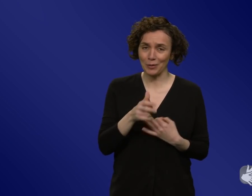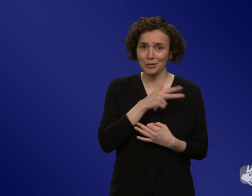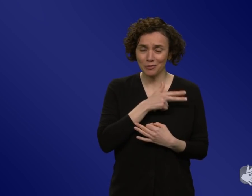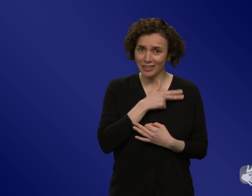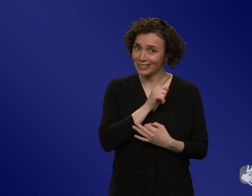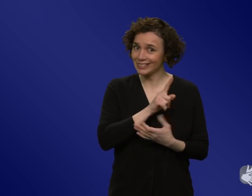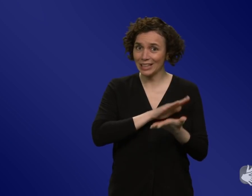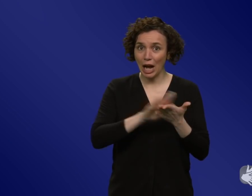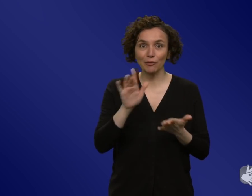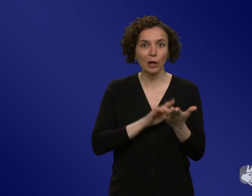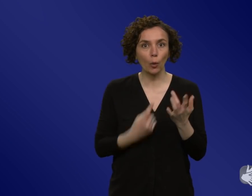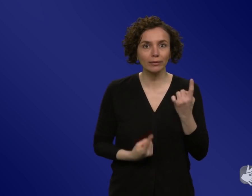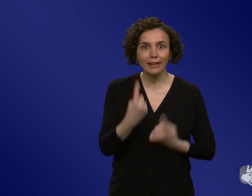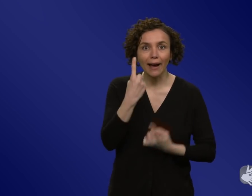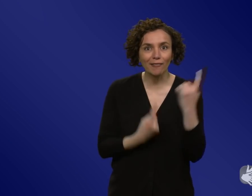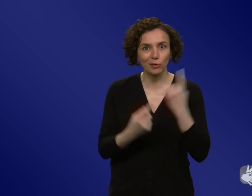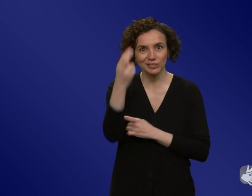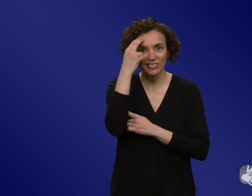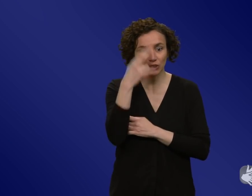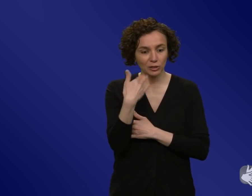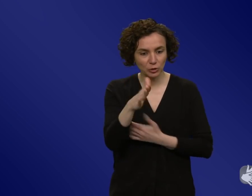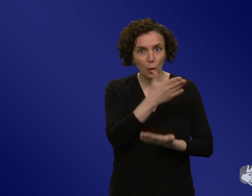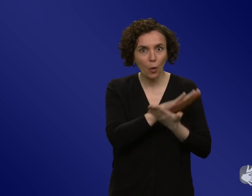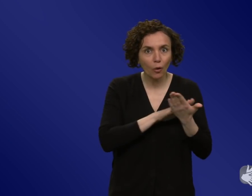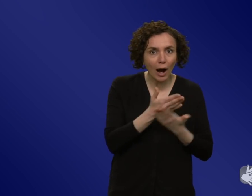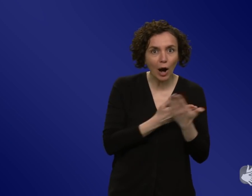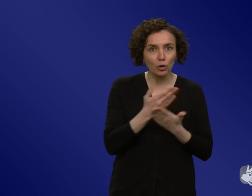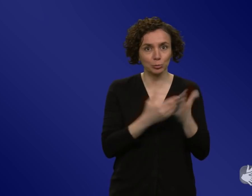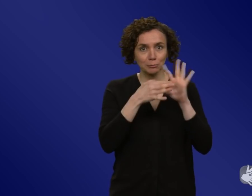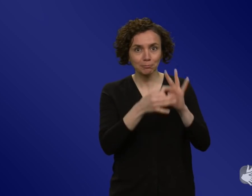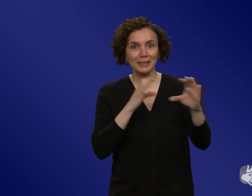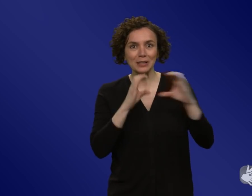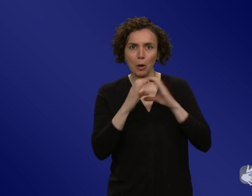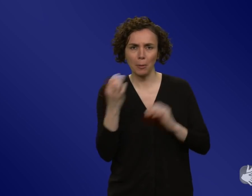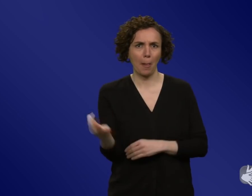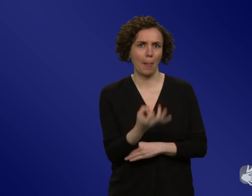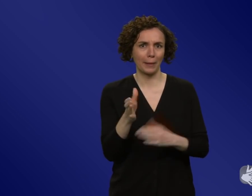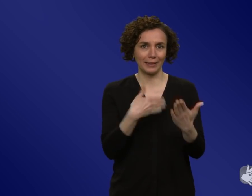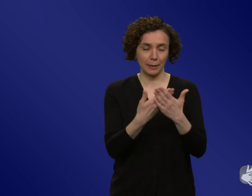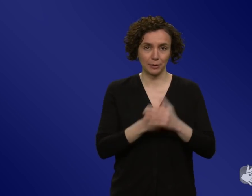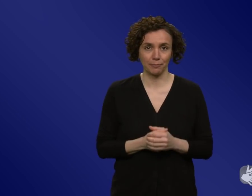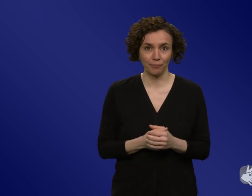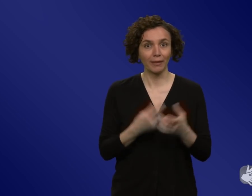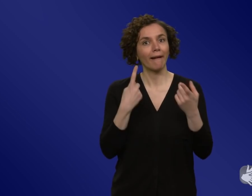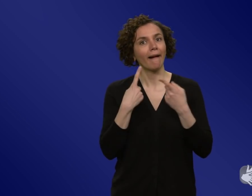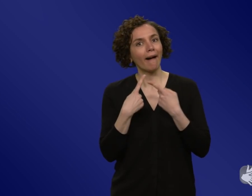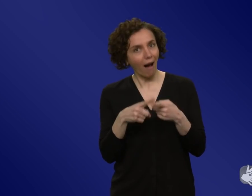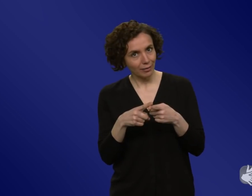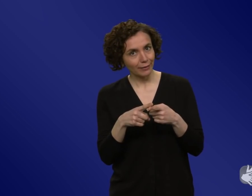ausgebildet wird. Anders als komplexe technische Bereiche beispielsweise ist aber die Kommunikation abseits von teuren